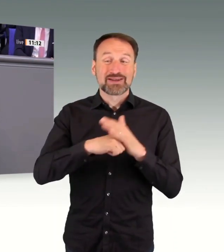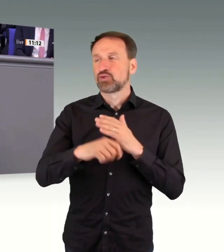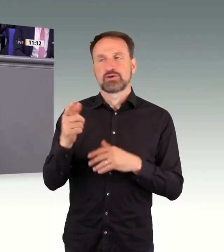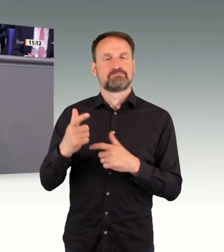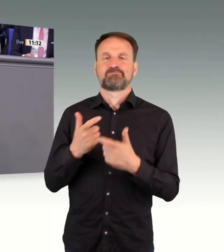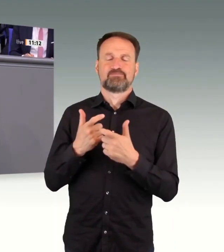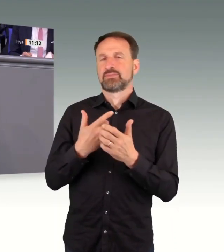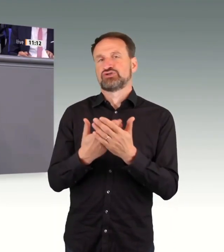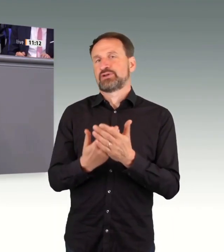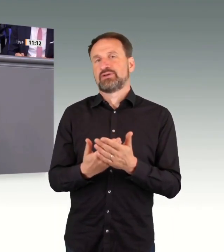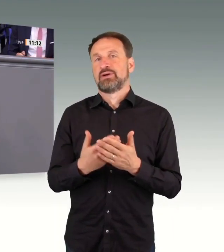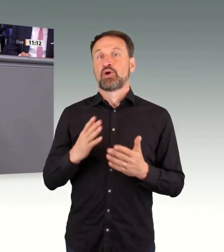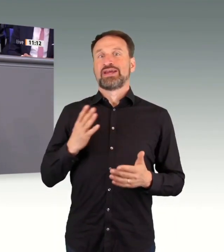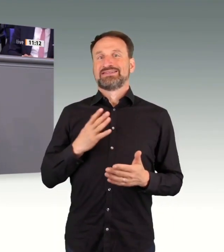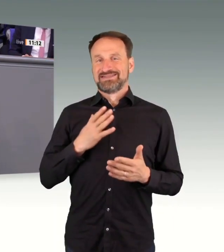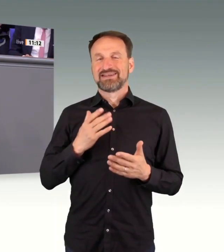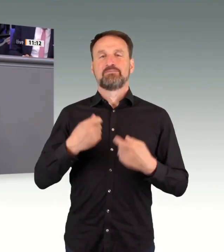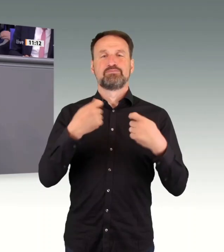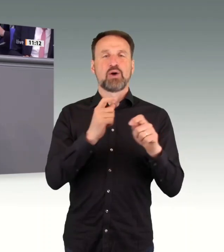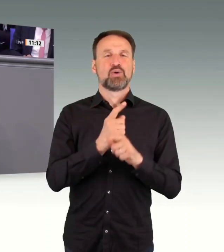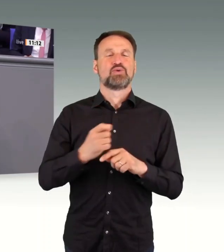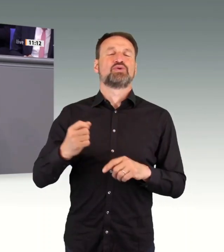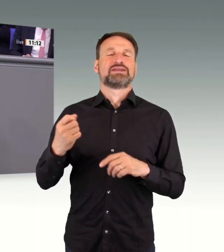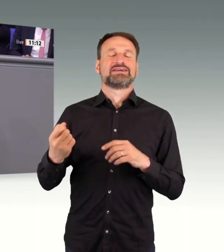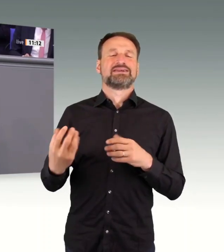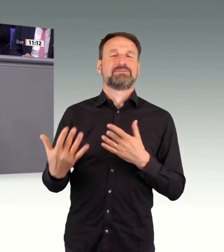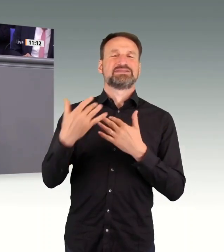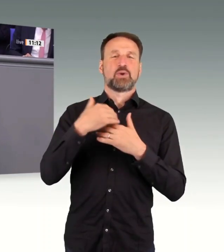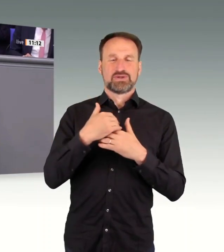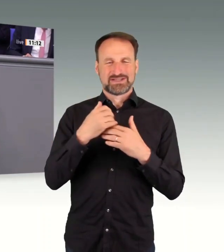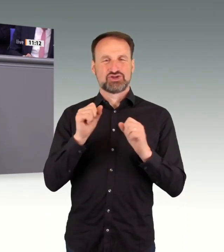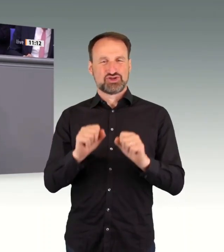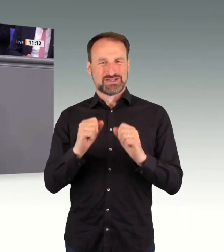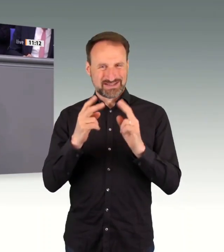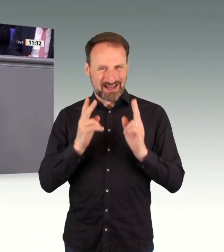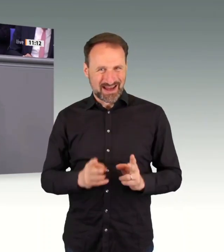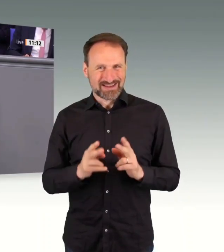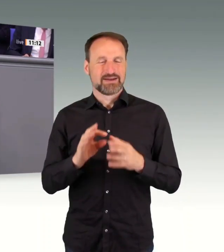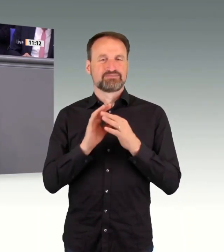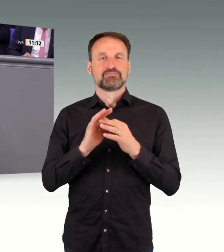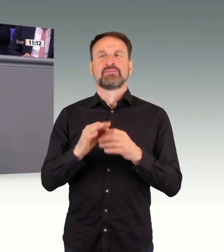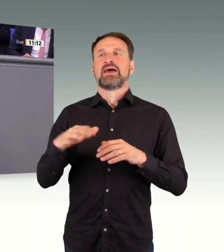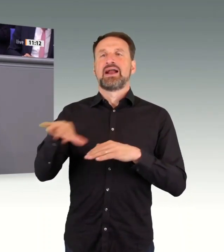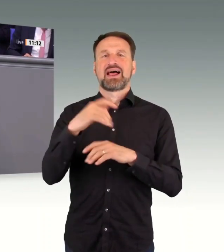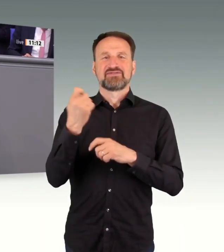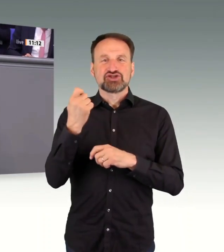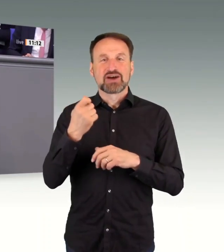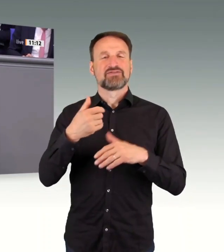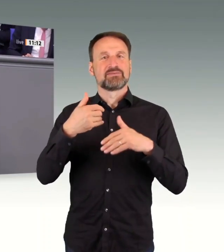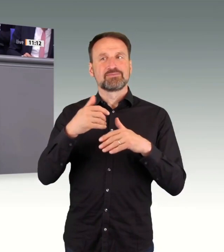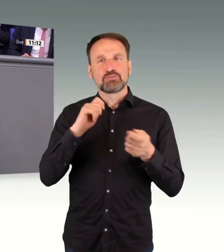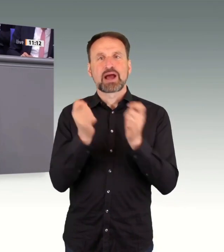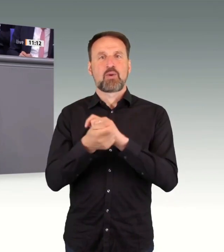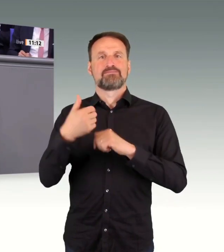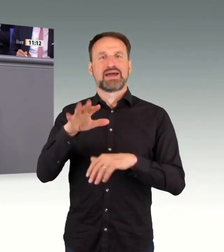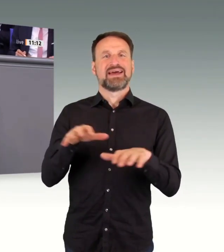Emissionsschutzrechts für den Umbau der landwirtschaftlichen Nutztierhaltung hin zu mehr Tierwohl oder die für die Erreichung der Klimaziele im Verkehr dringend zu